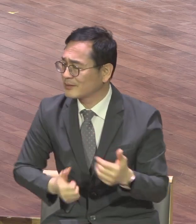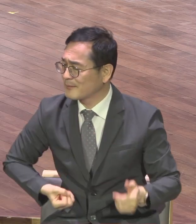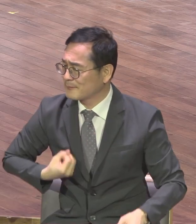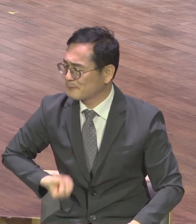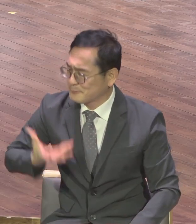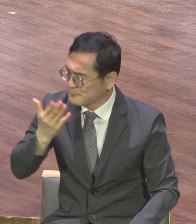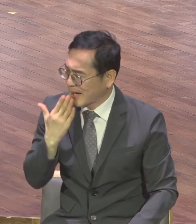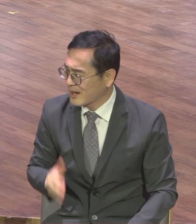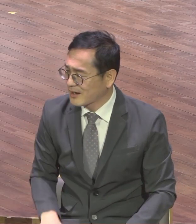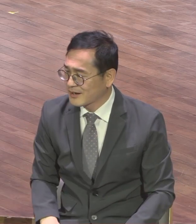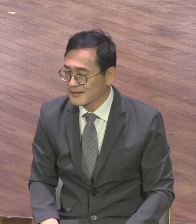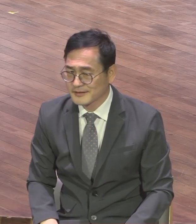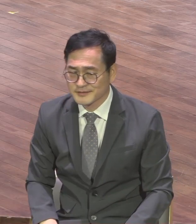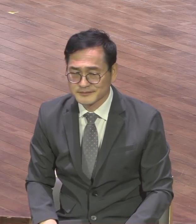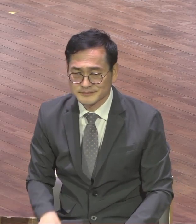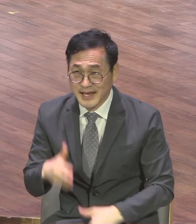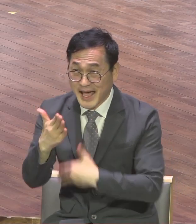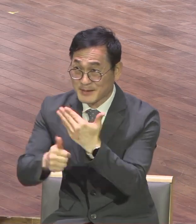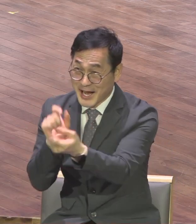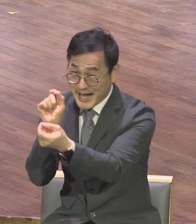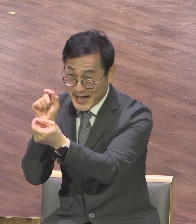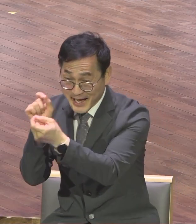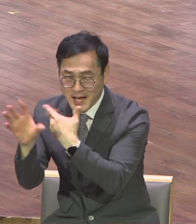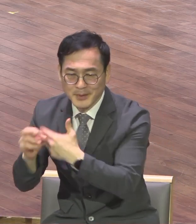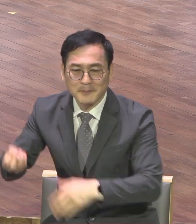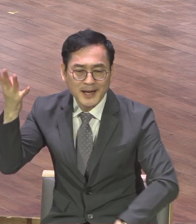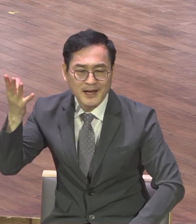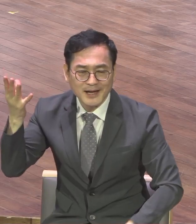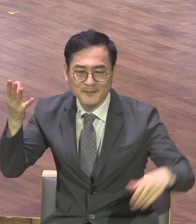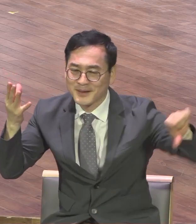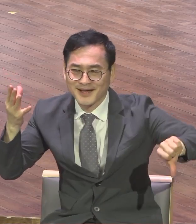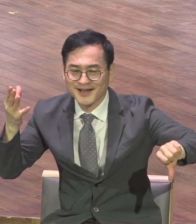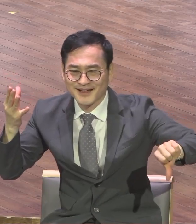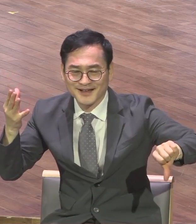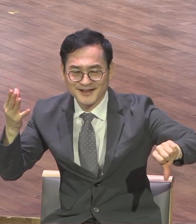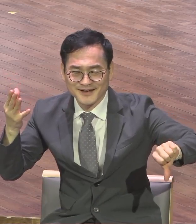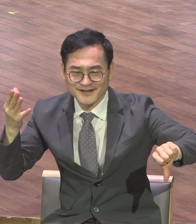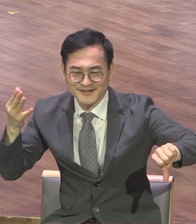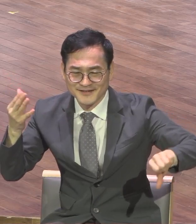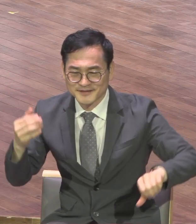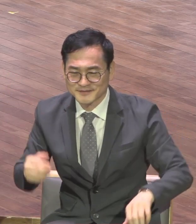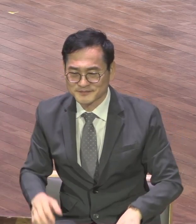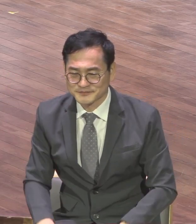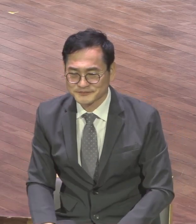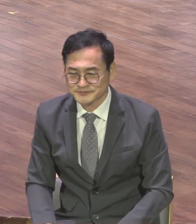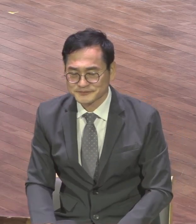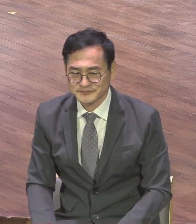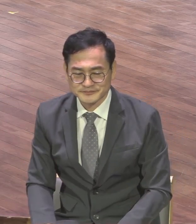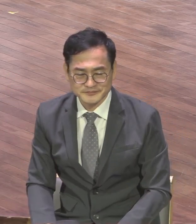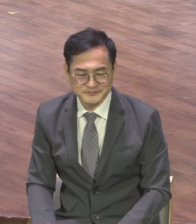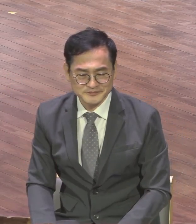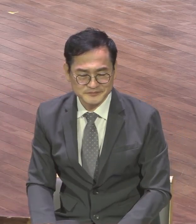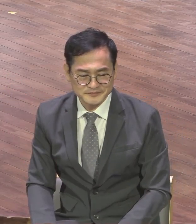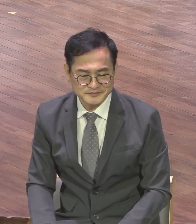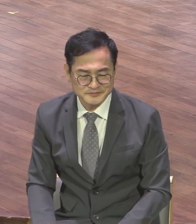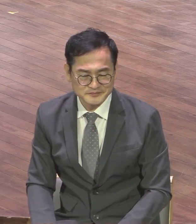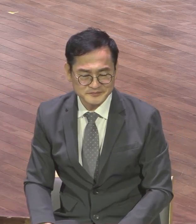하나님 앞에 누가 더 가까이 붙느냐 성부가 갈리게 되어있어요 아멘 이분들이 예배될 시간도 없어요 계속